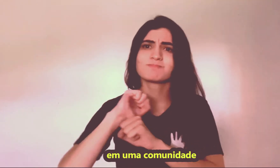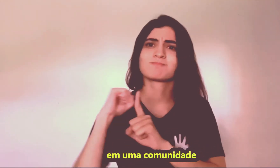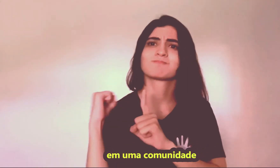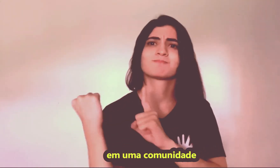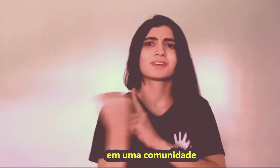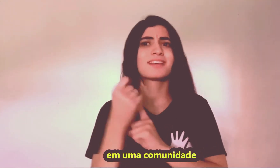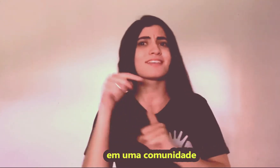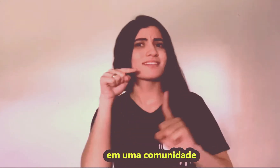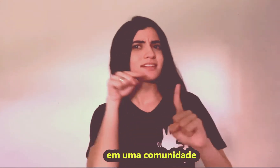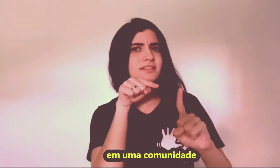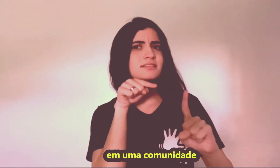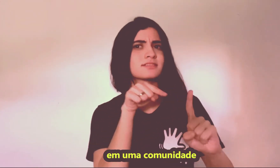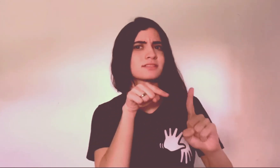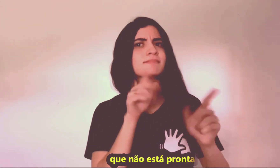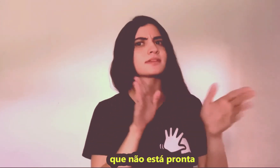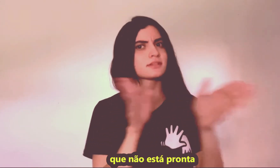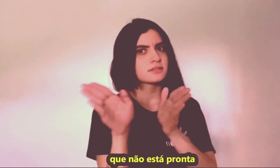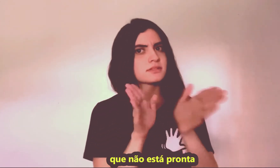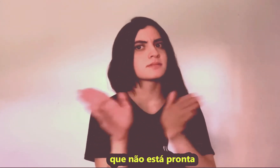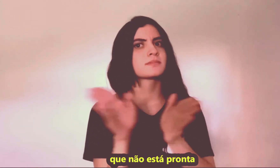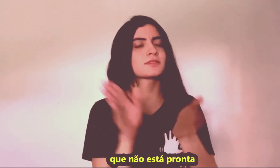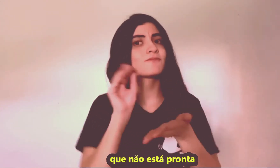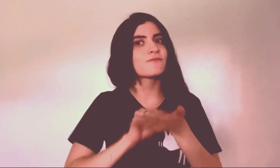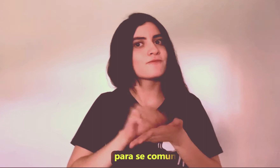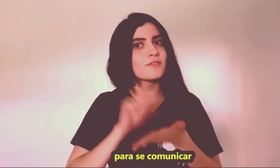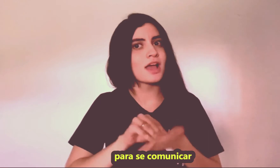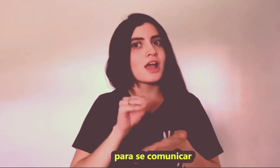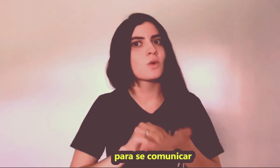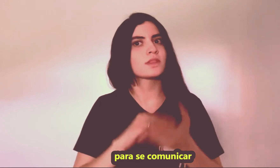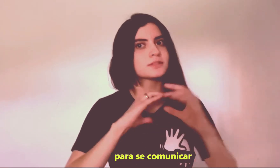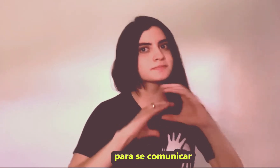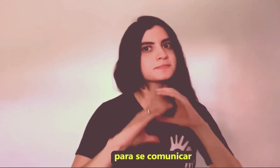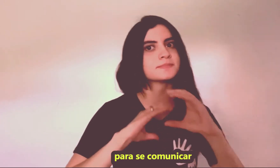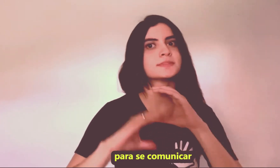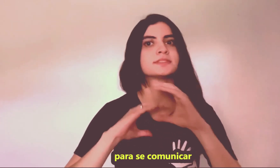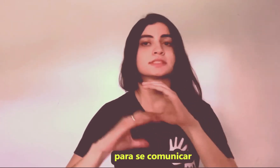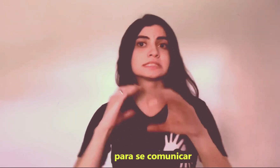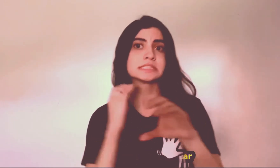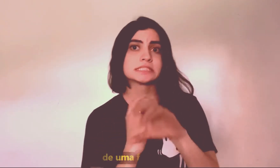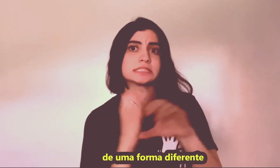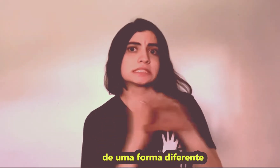comunidade que não está pronta para se comunicar de uma forma diferente.